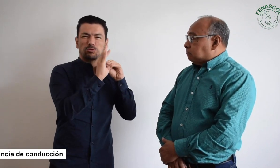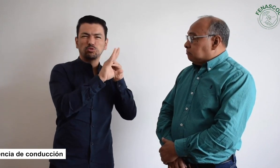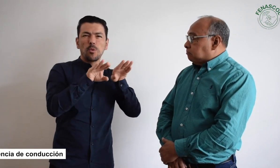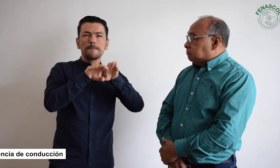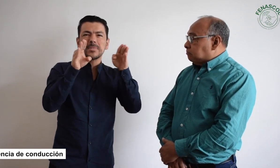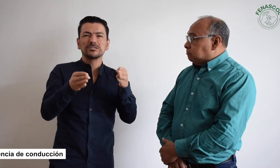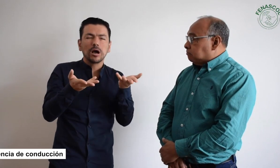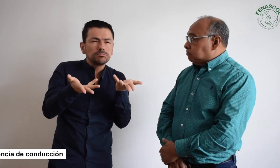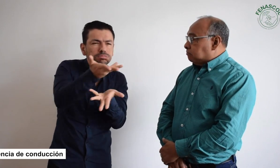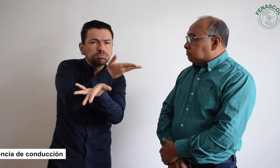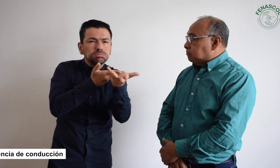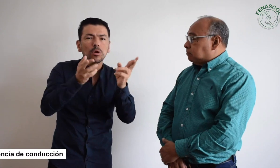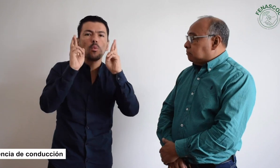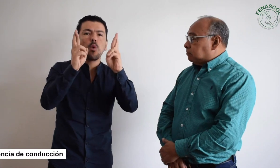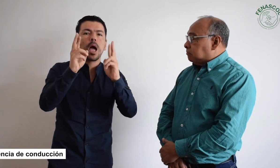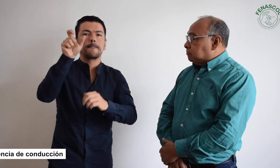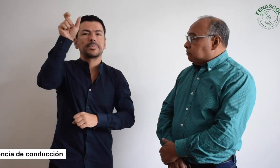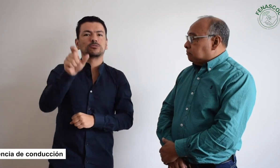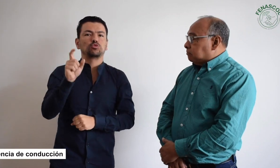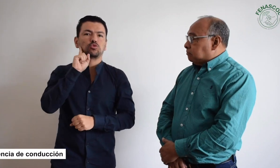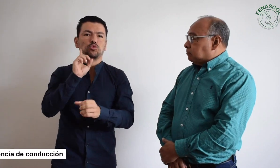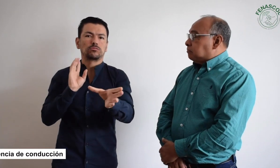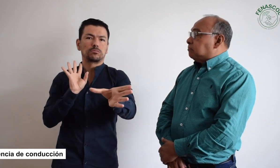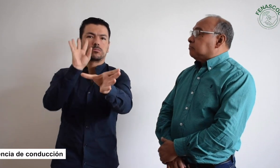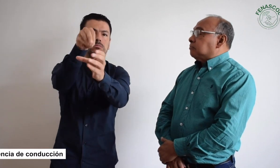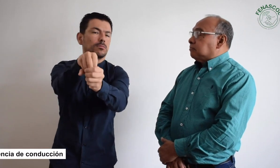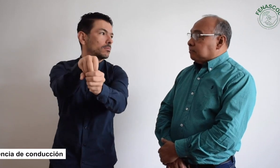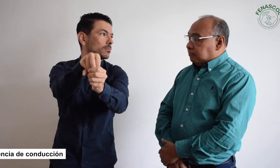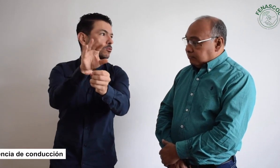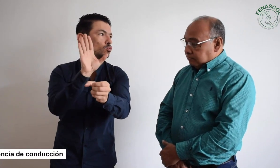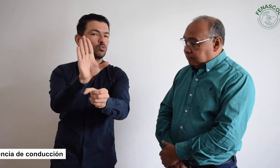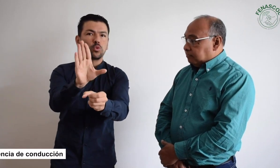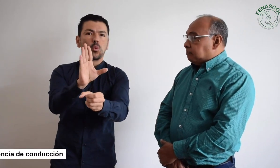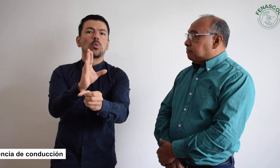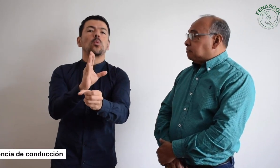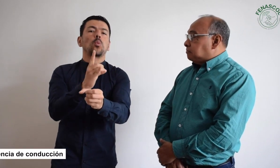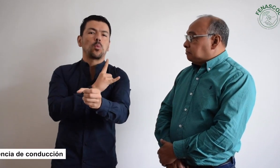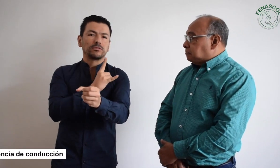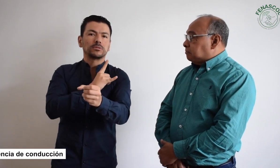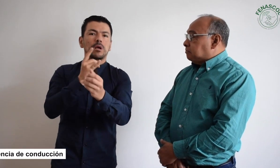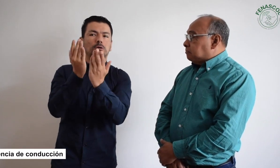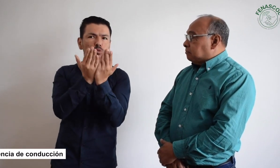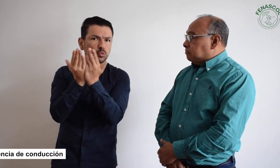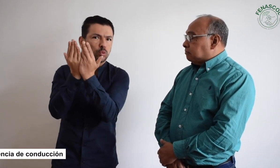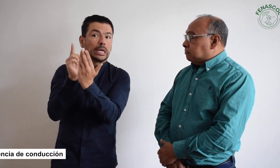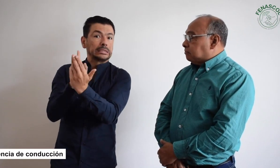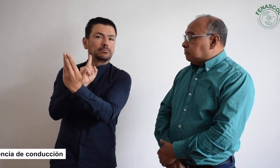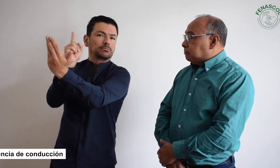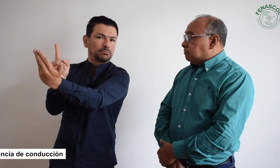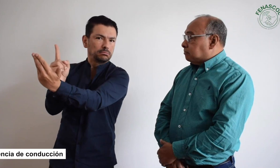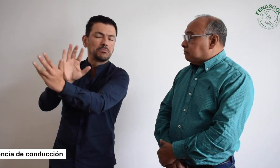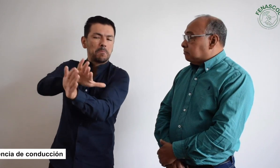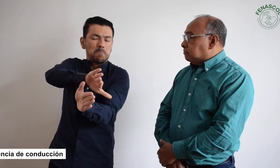iban a llevar a cabo con las universidades, en esta mesa que se creó, lo que solicitamos fue que personas sordas estuvieran en este espacio.